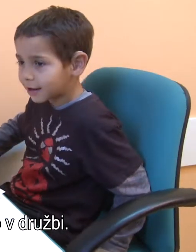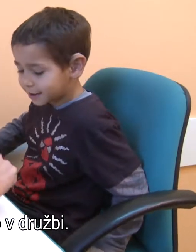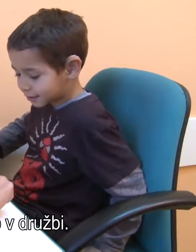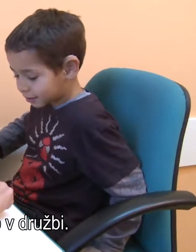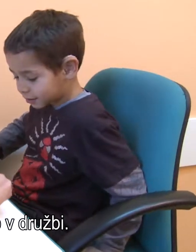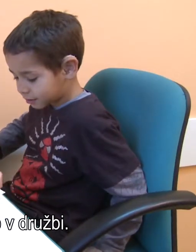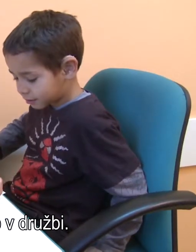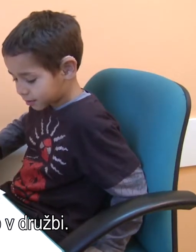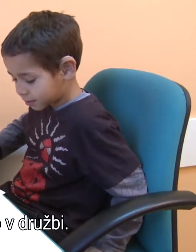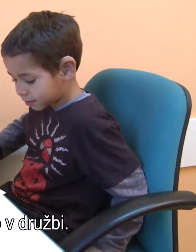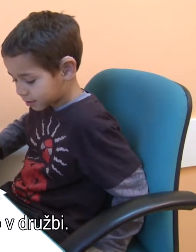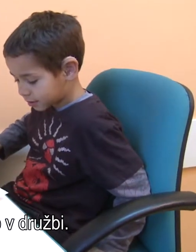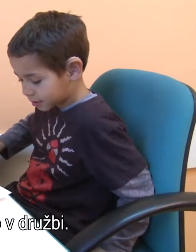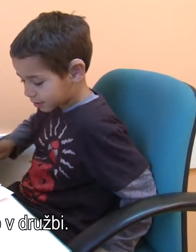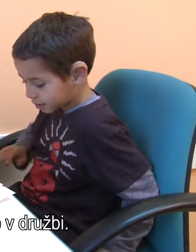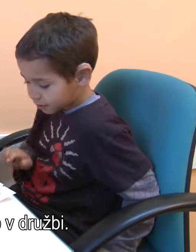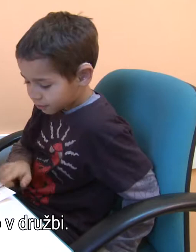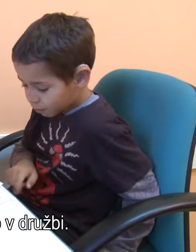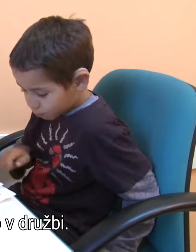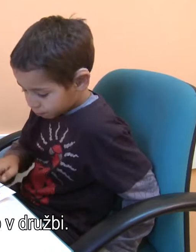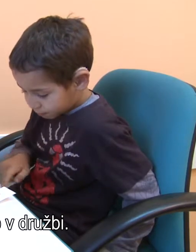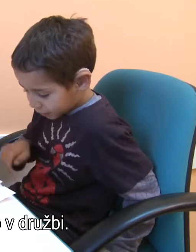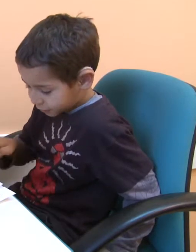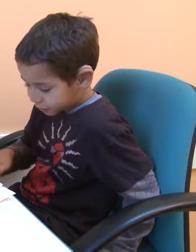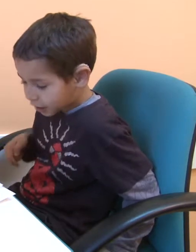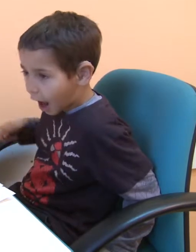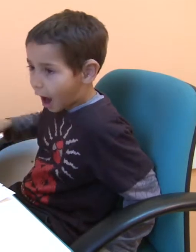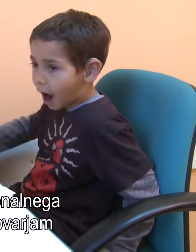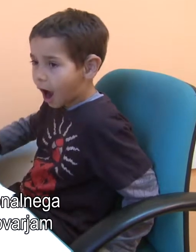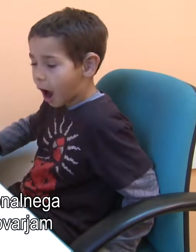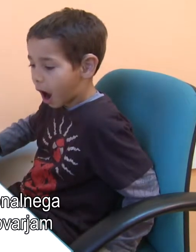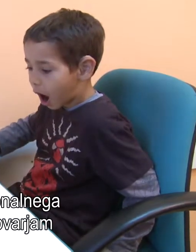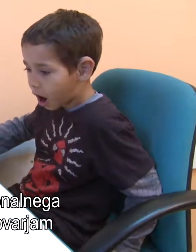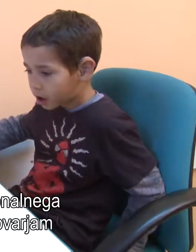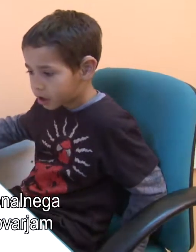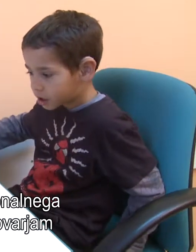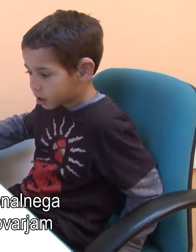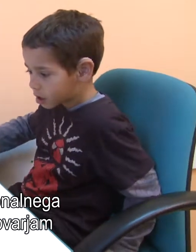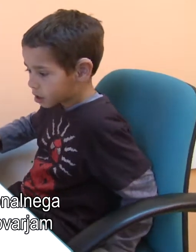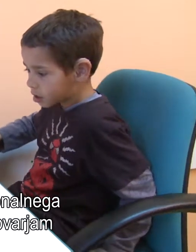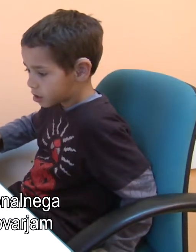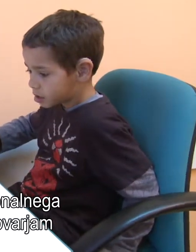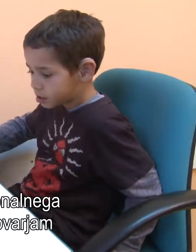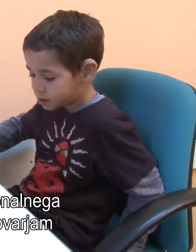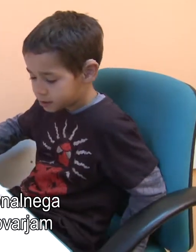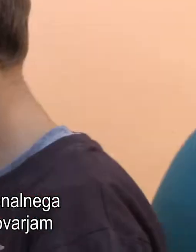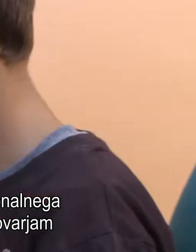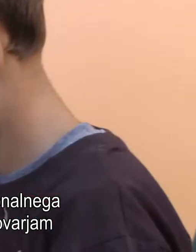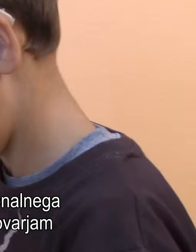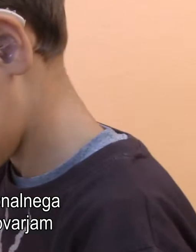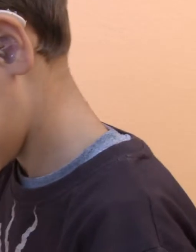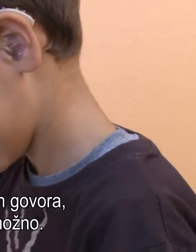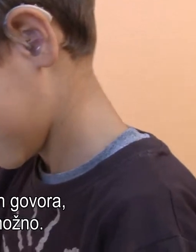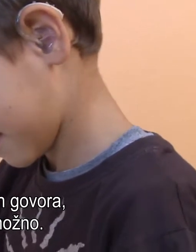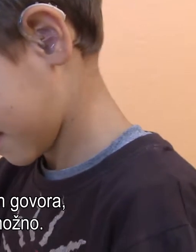olajiša neko komunikacijo v družbi. Z mojega profesionalnega dela je seveda,